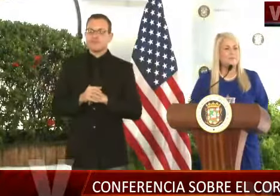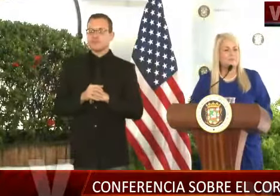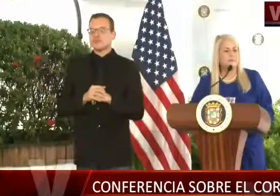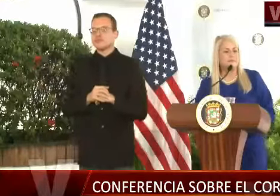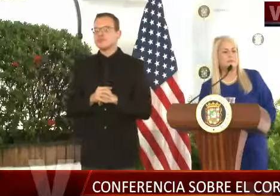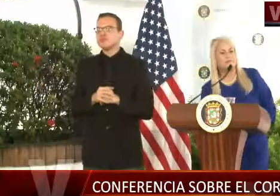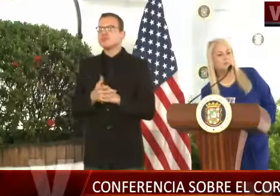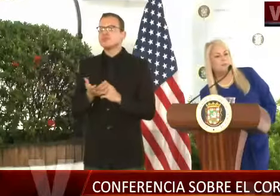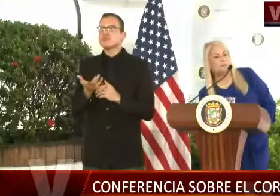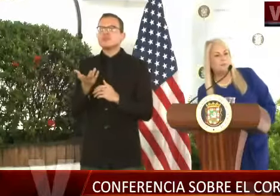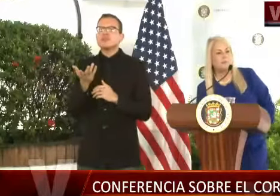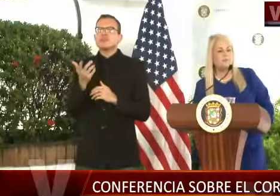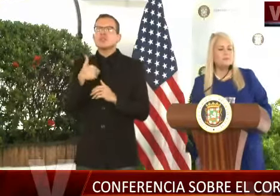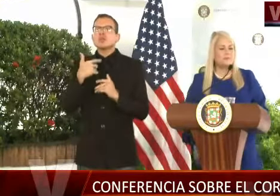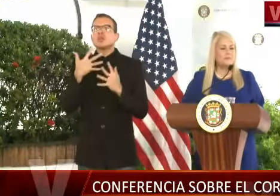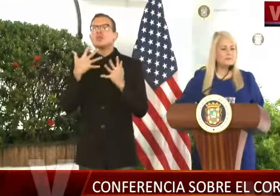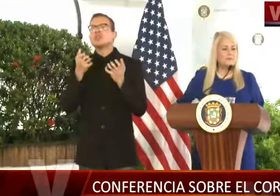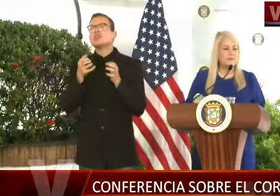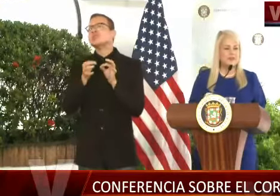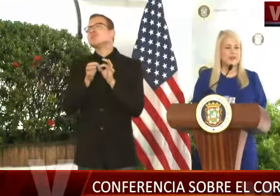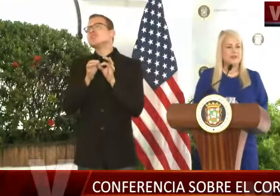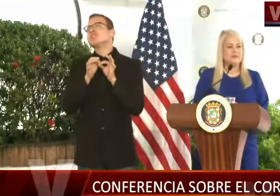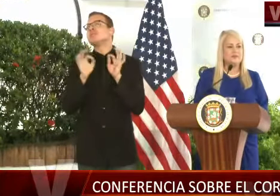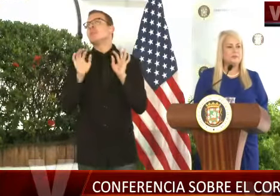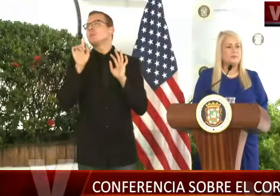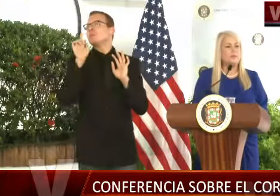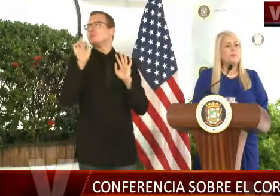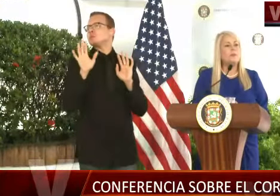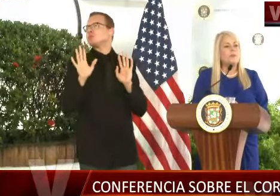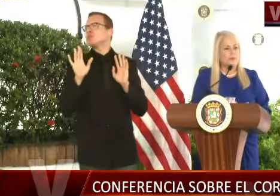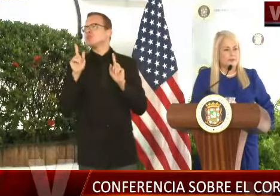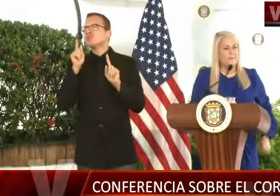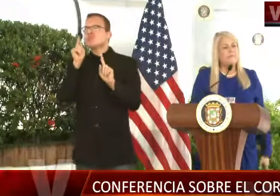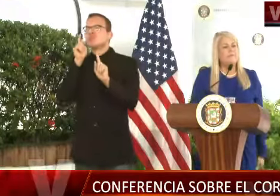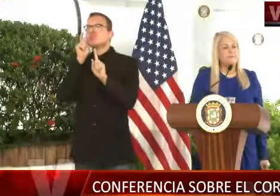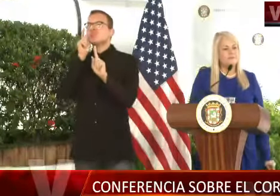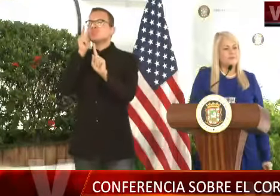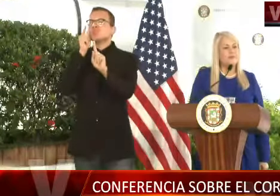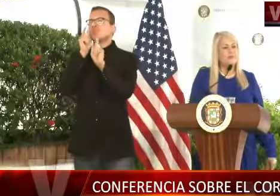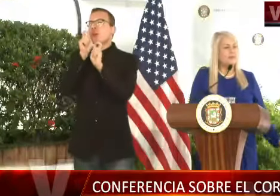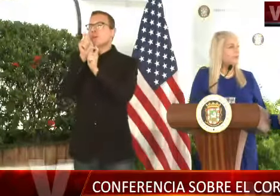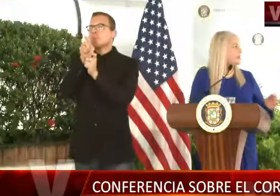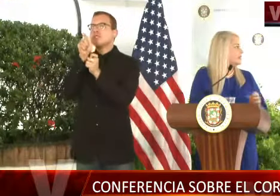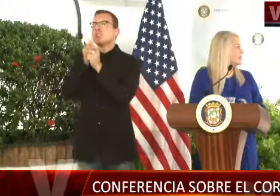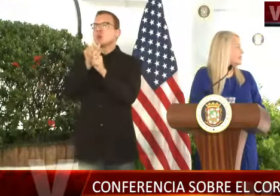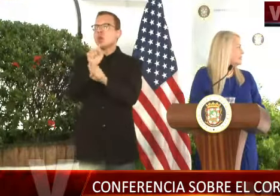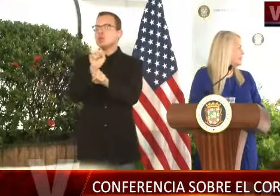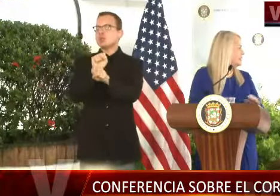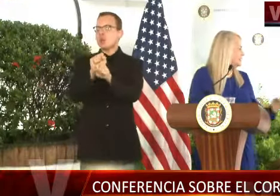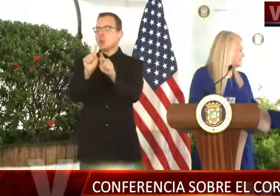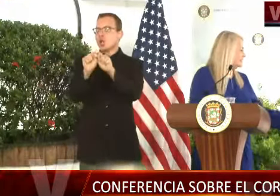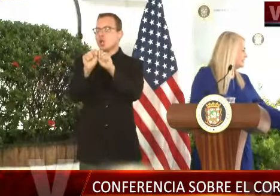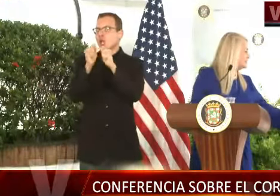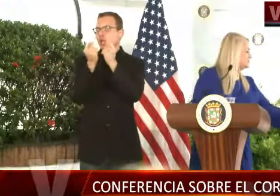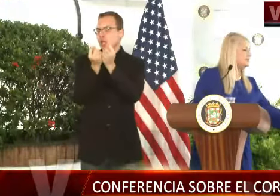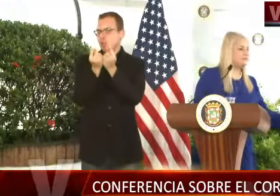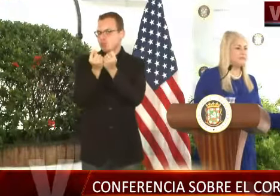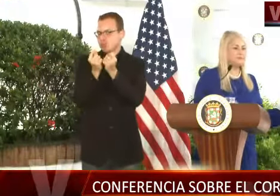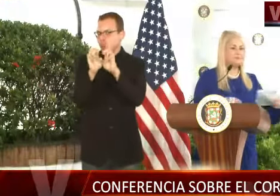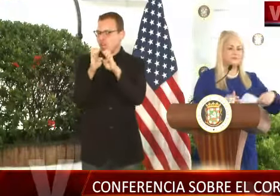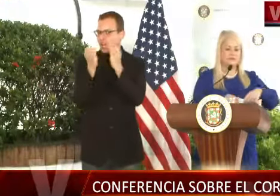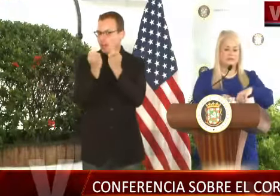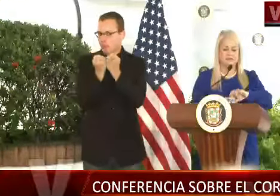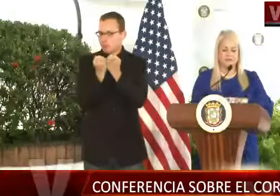saber, en términos simples y específicos, o sea, la labor del Tax Force, en específico, ¿es